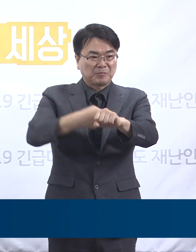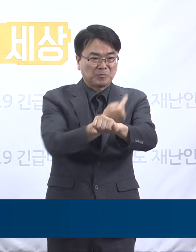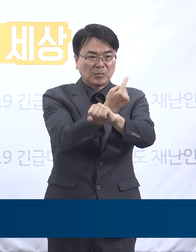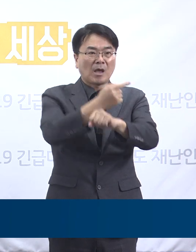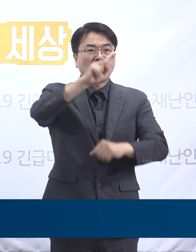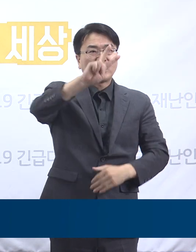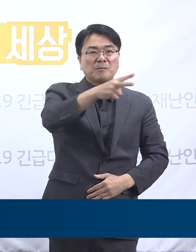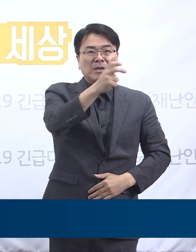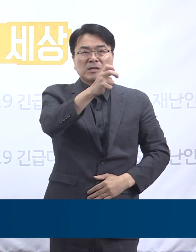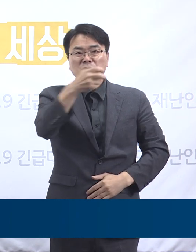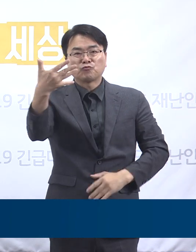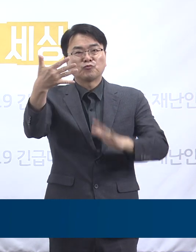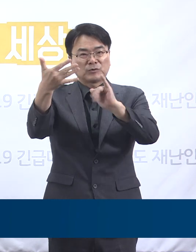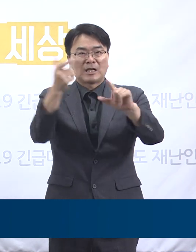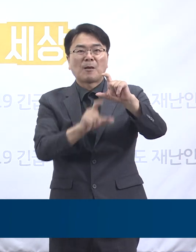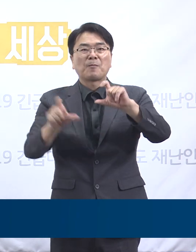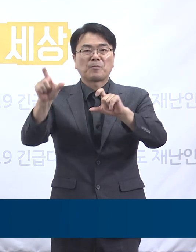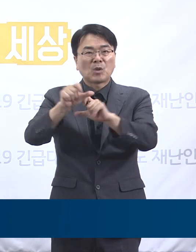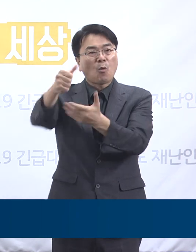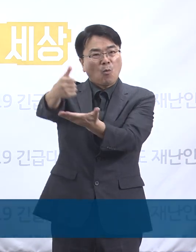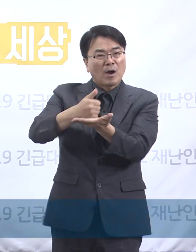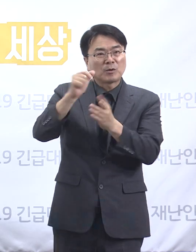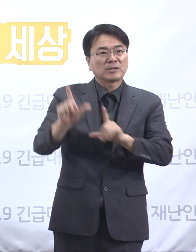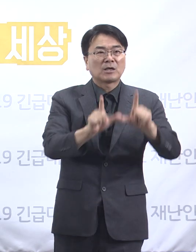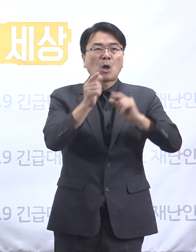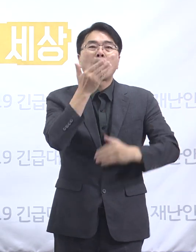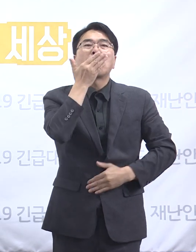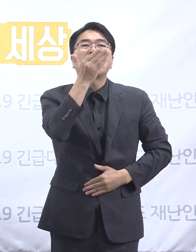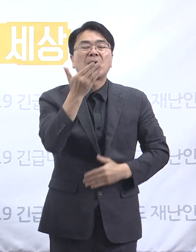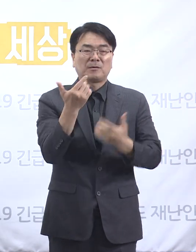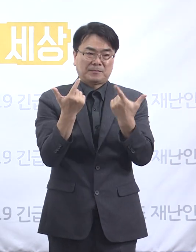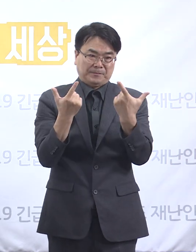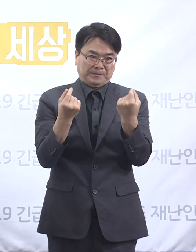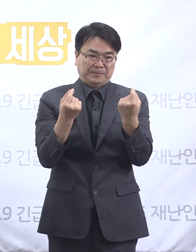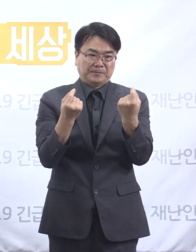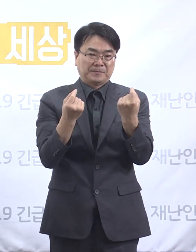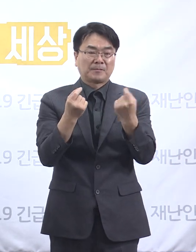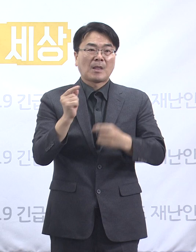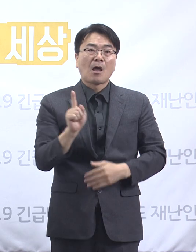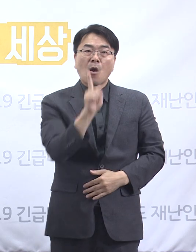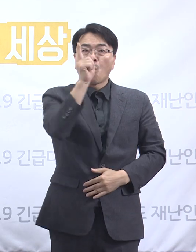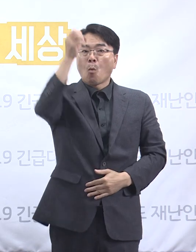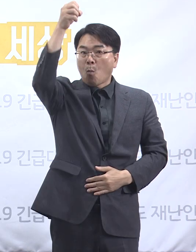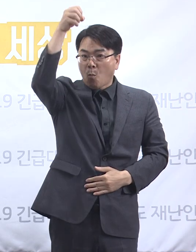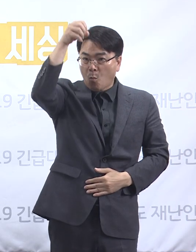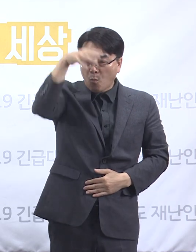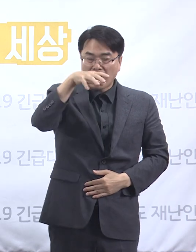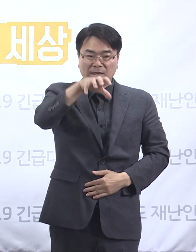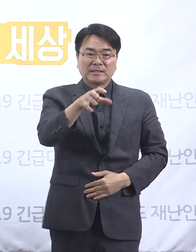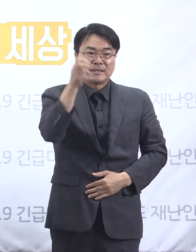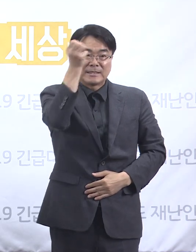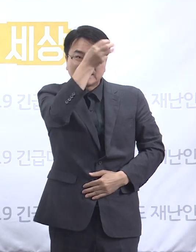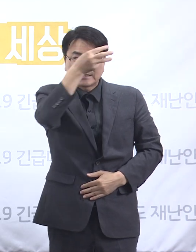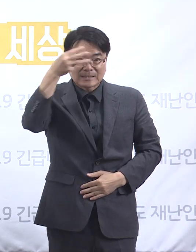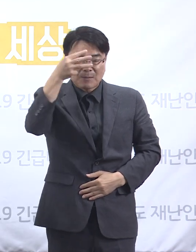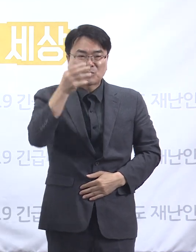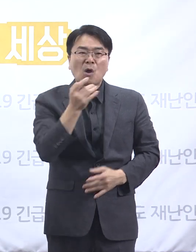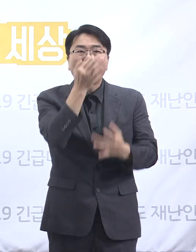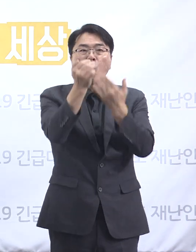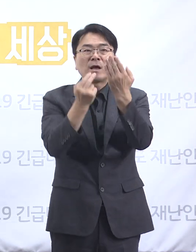229명입니다. 경기도는 고양시 소재 삼성화재 글로벌 캠퍼스와 안성시 소재